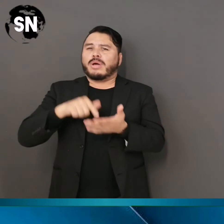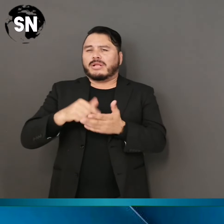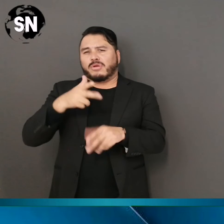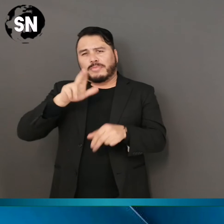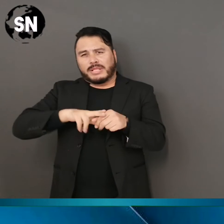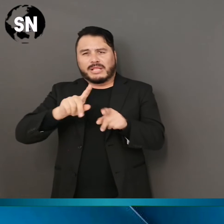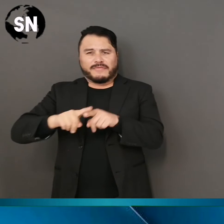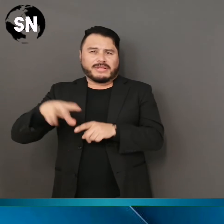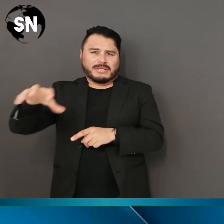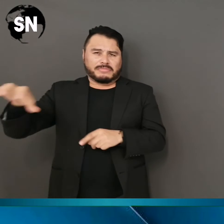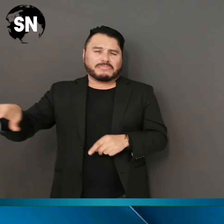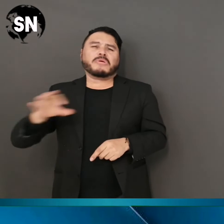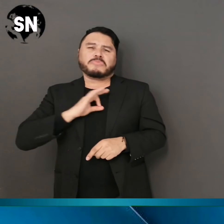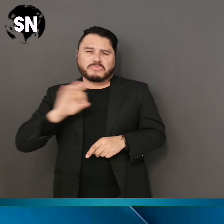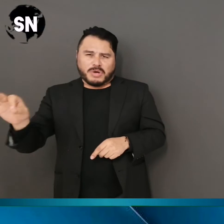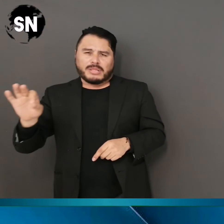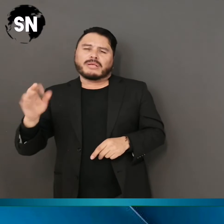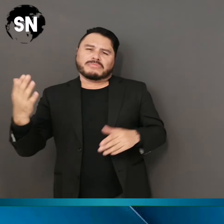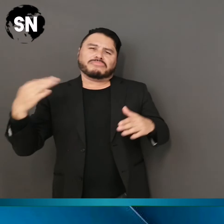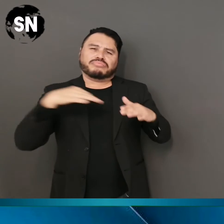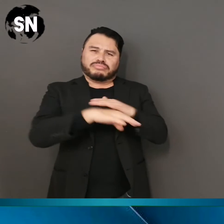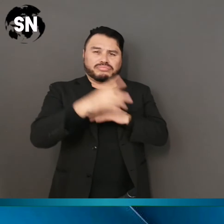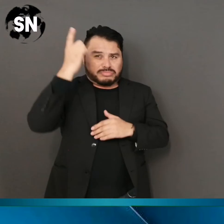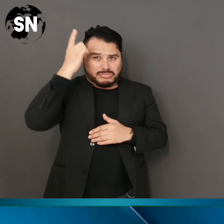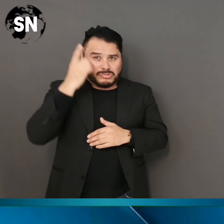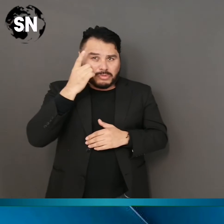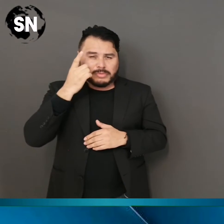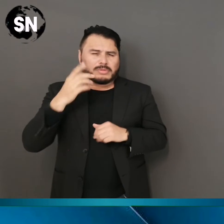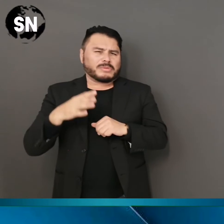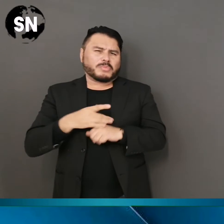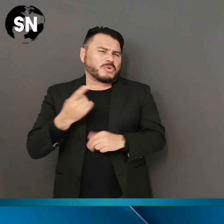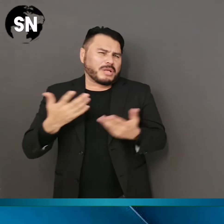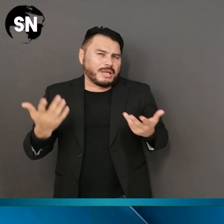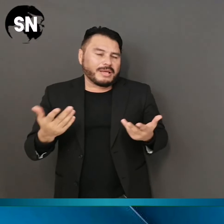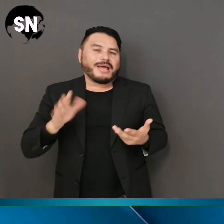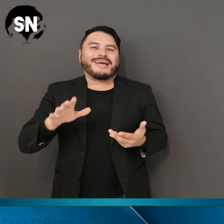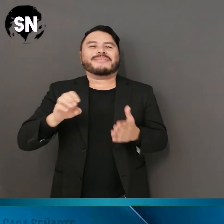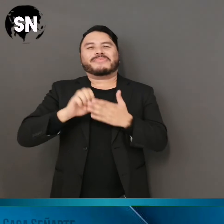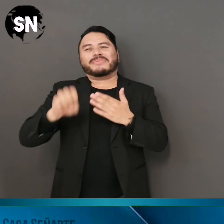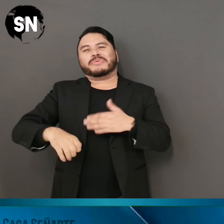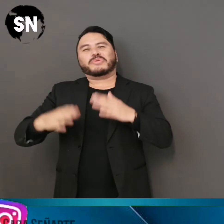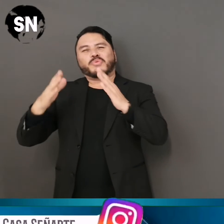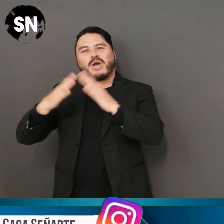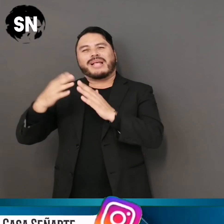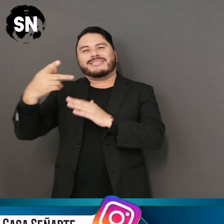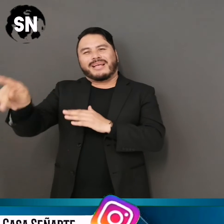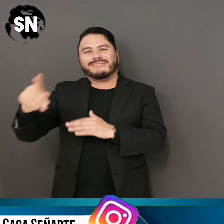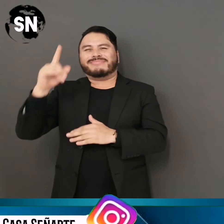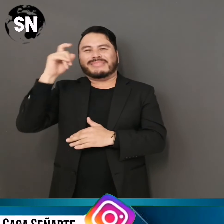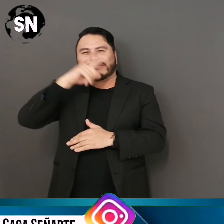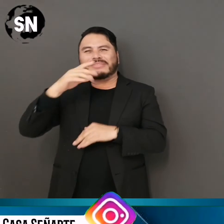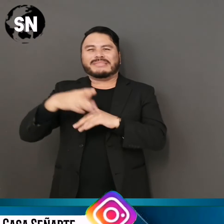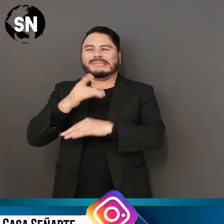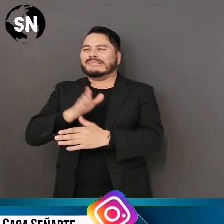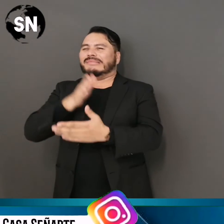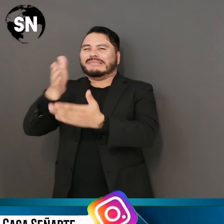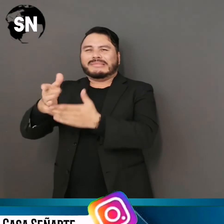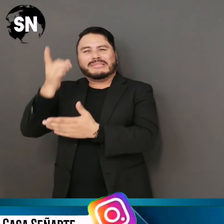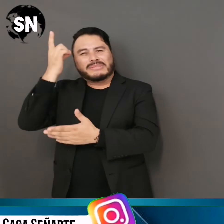hospitales ubicados en la Ciudad de México, se podrían instalar en Los Pinos para evitarle a sus casas y convertirse en un foco de